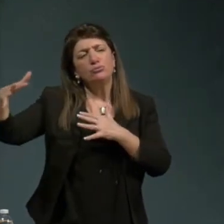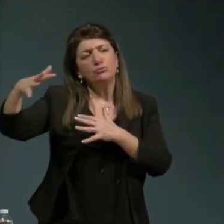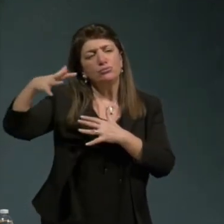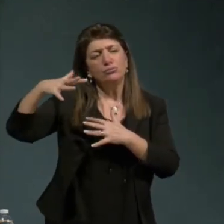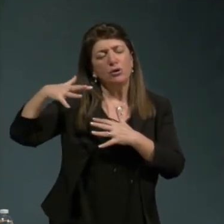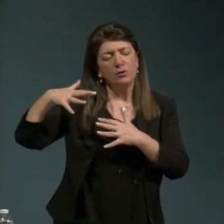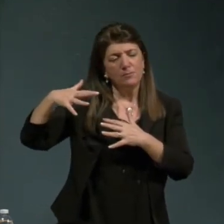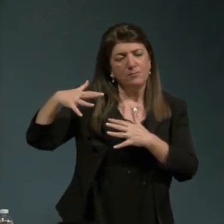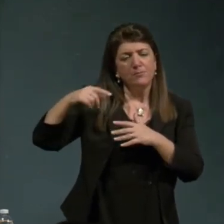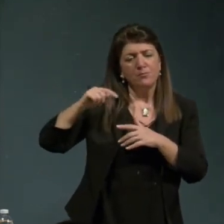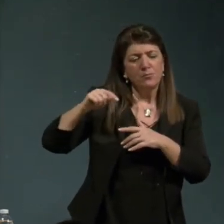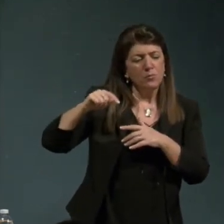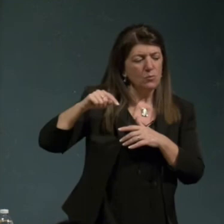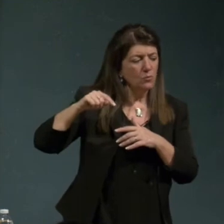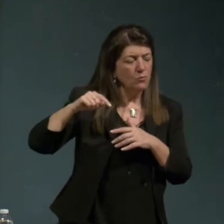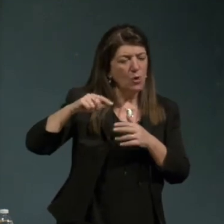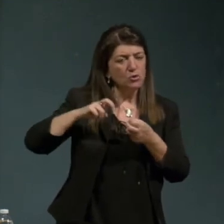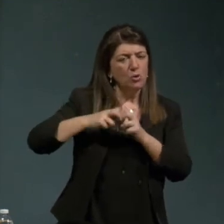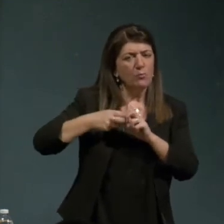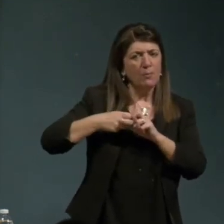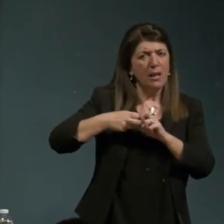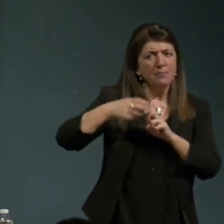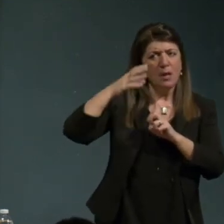problema dell'università